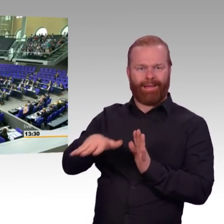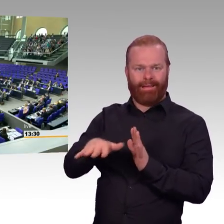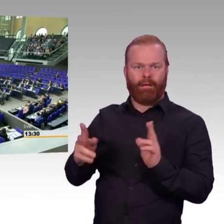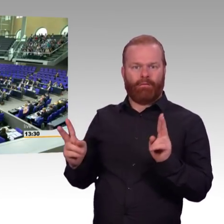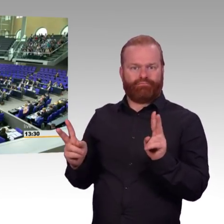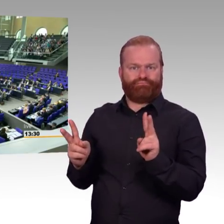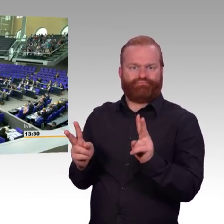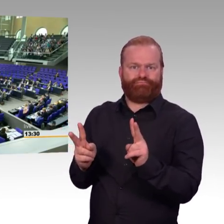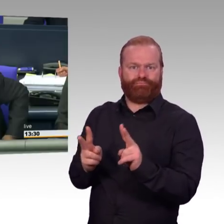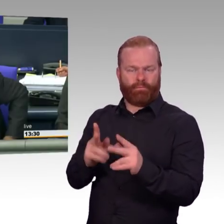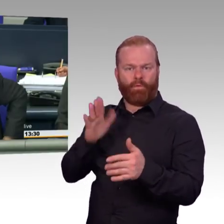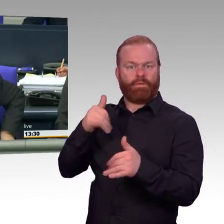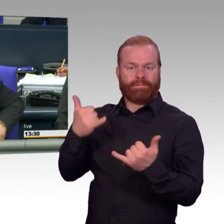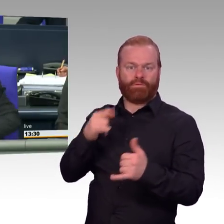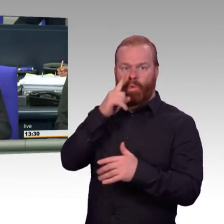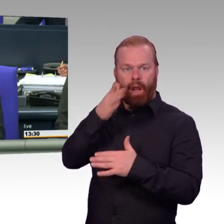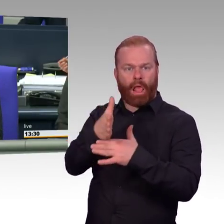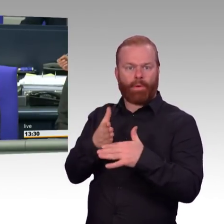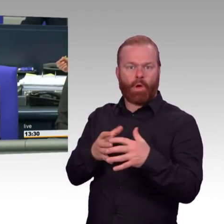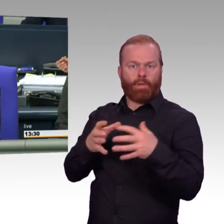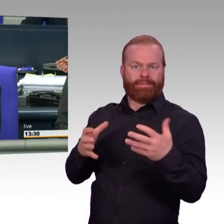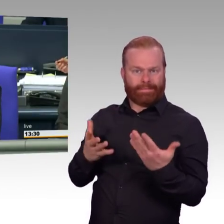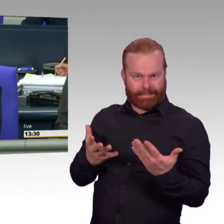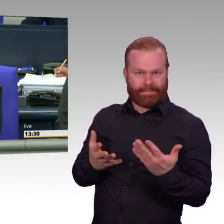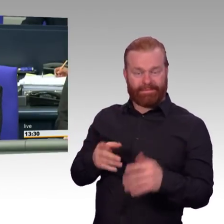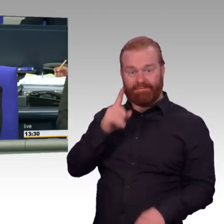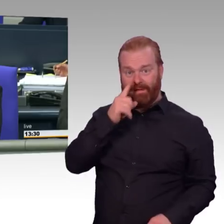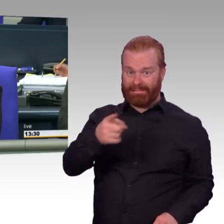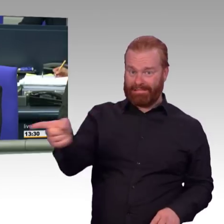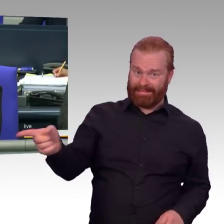Der Kollege Prof. Dr. Neumann hat das Wort für die FDP-Fraktion.